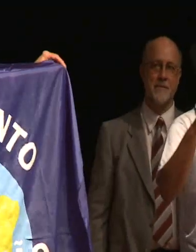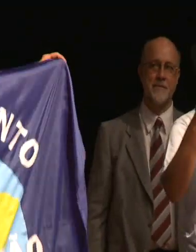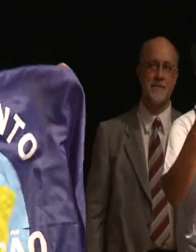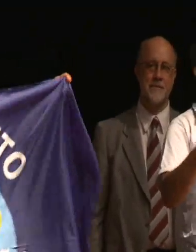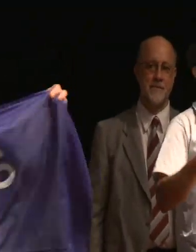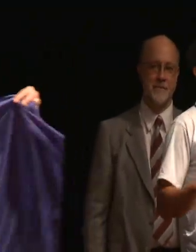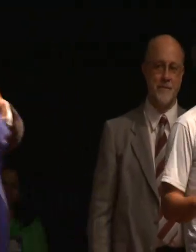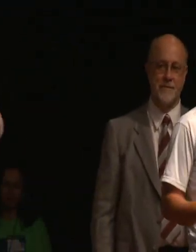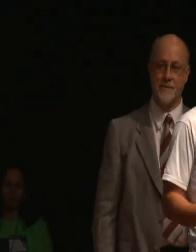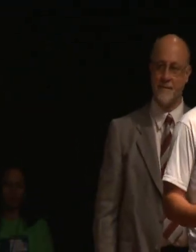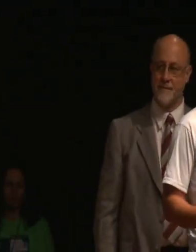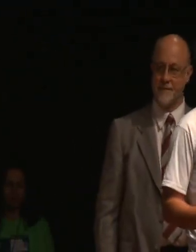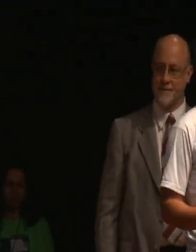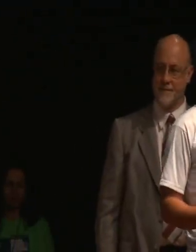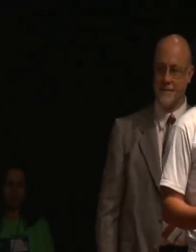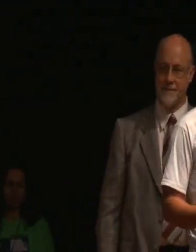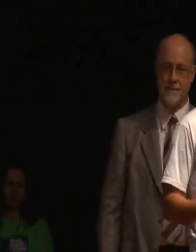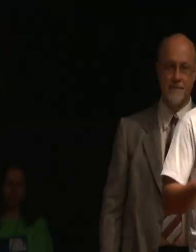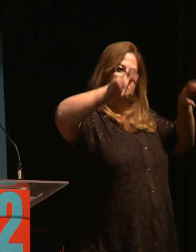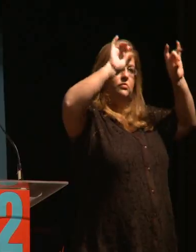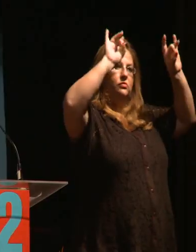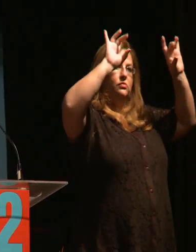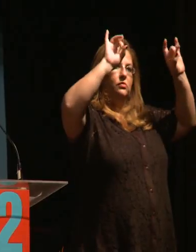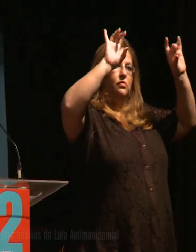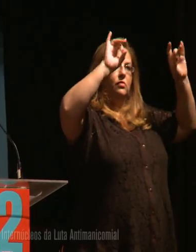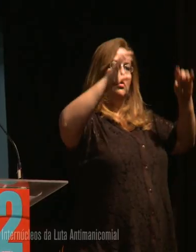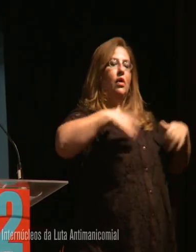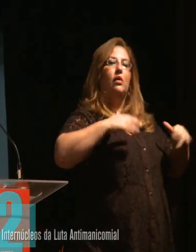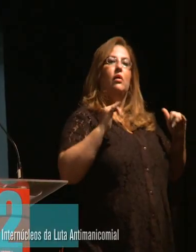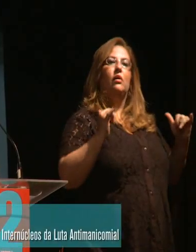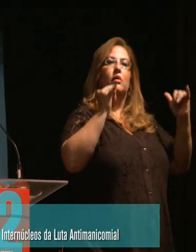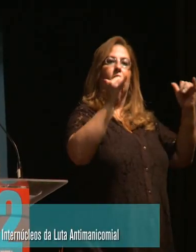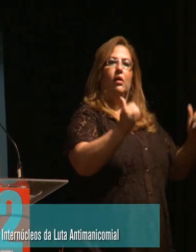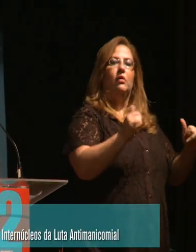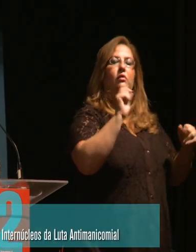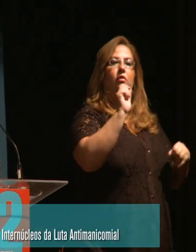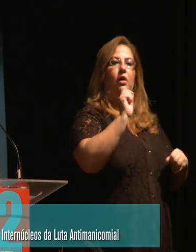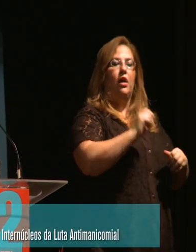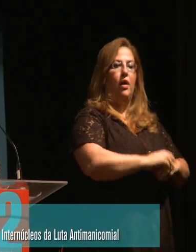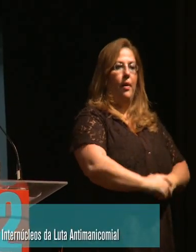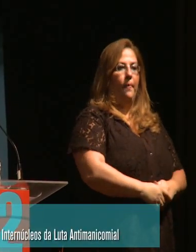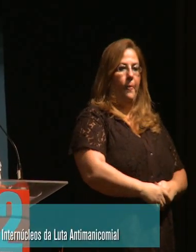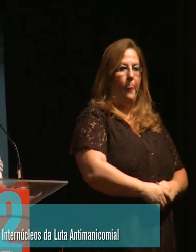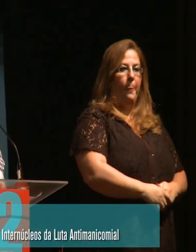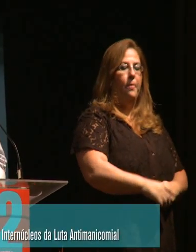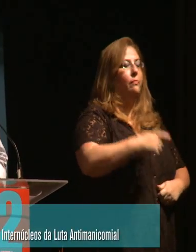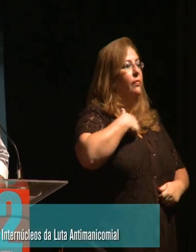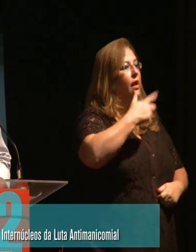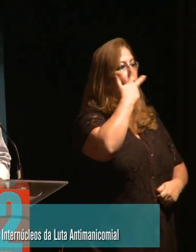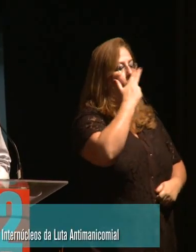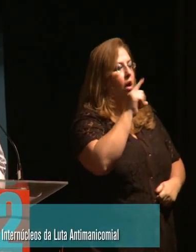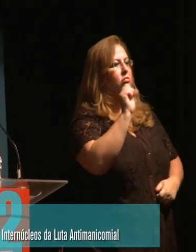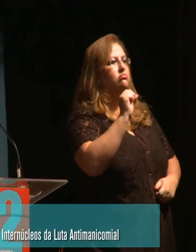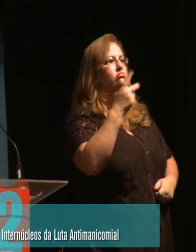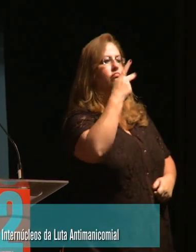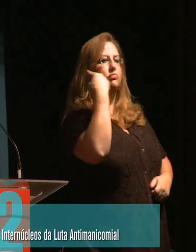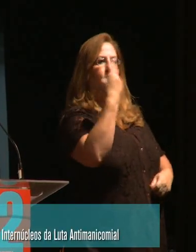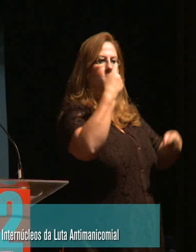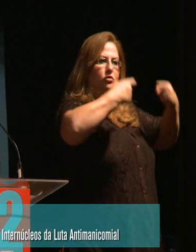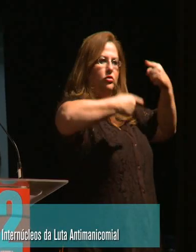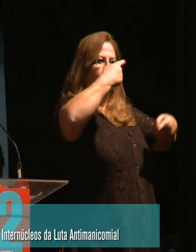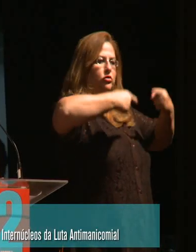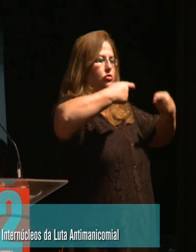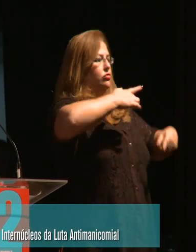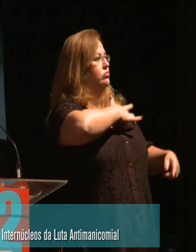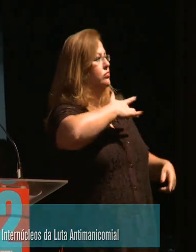essa luta por um mundo melhor. Dizer que... Eu acho que quando a gente discute saúde